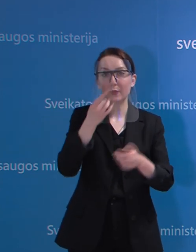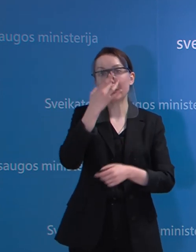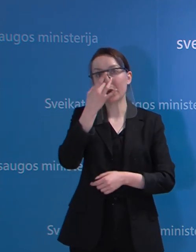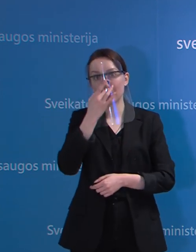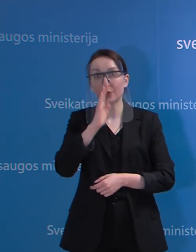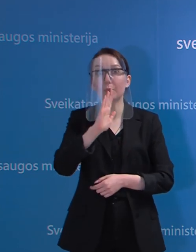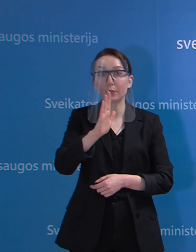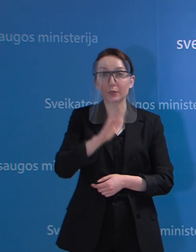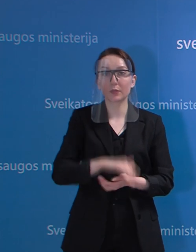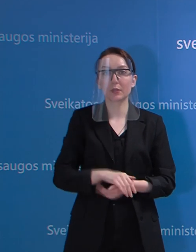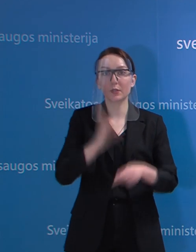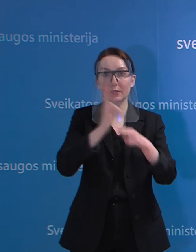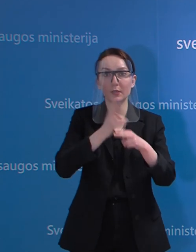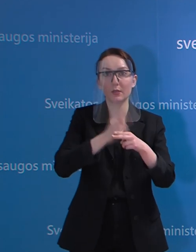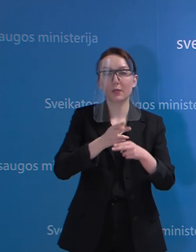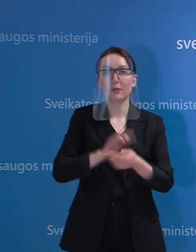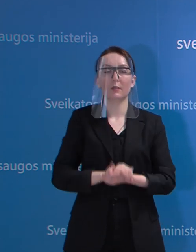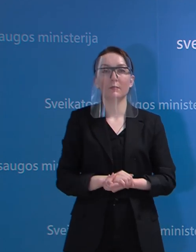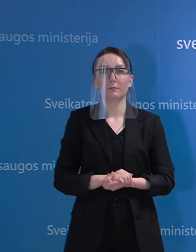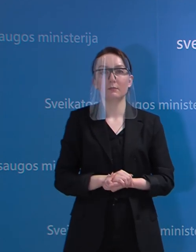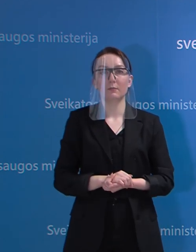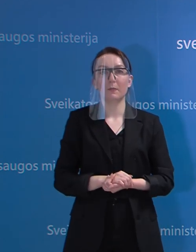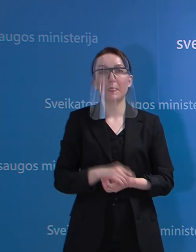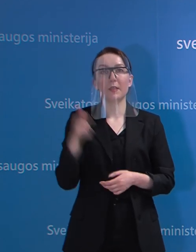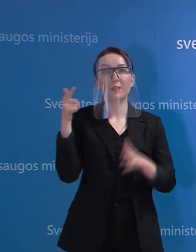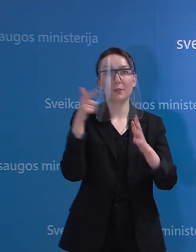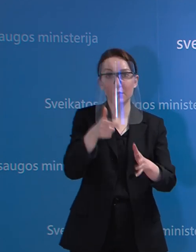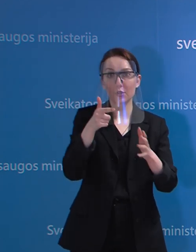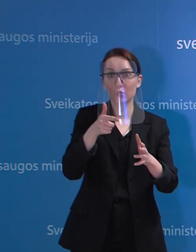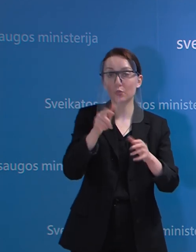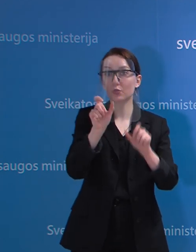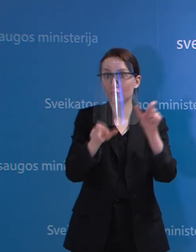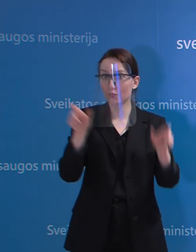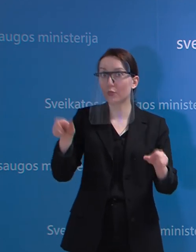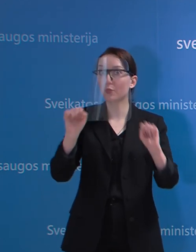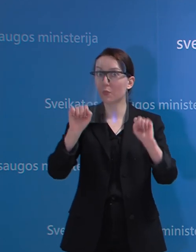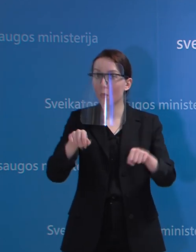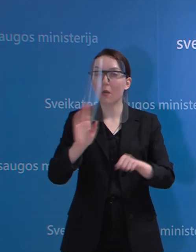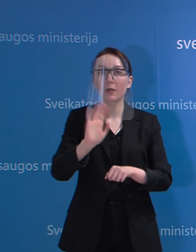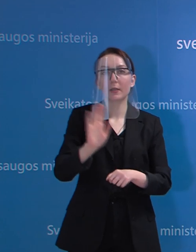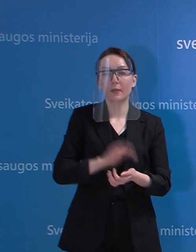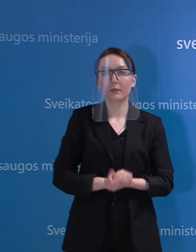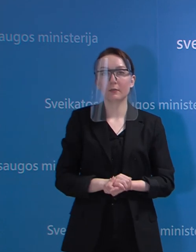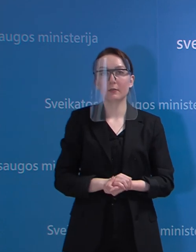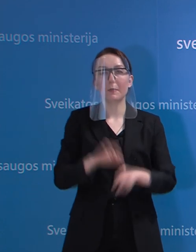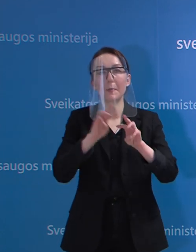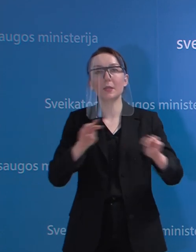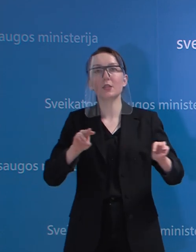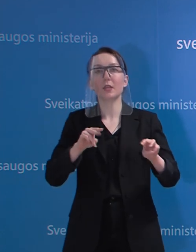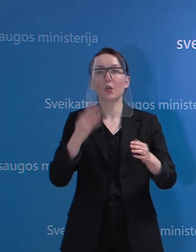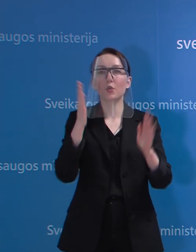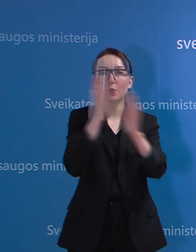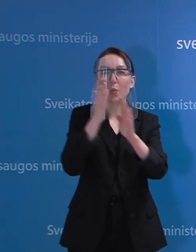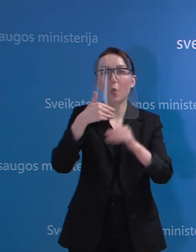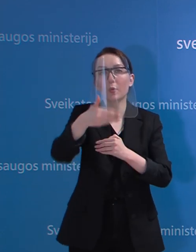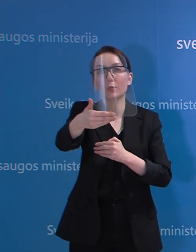pradžioje ir tuo metu sirgs apie 7 tūkstančiai žmonių, jei ne, tai kokios yra ministerijos prognozes